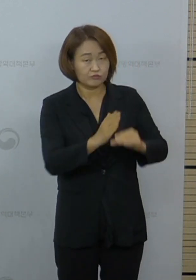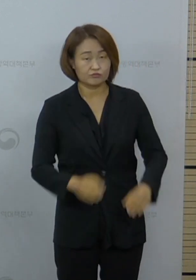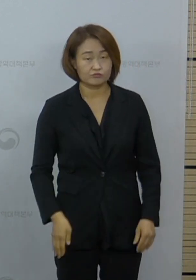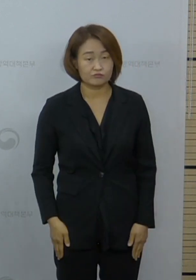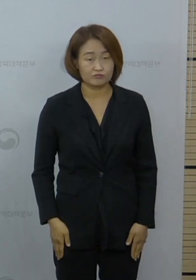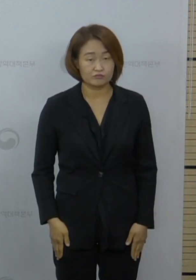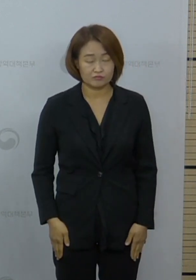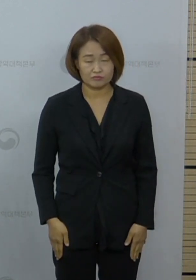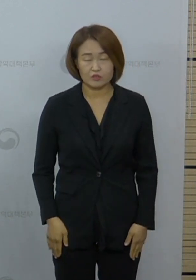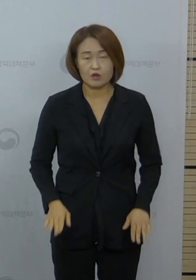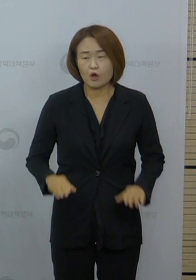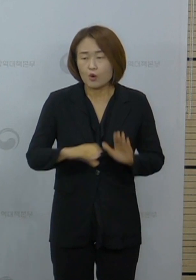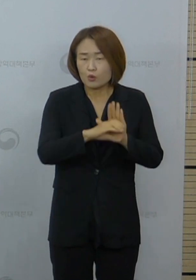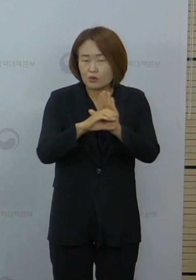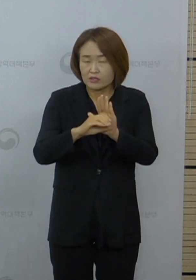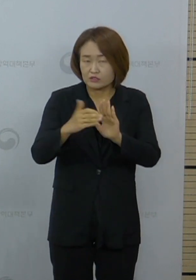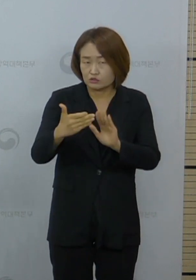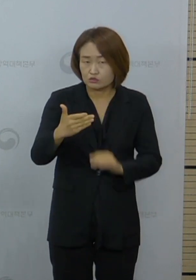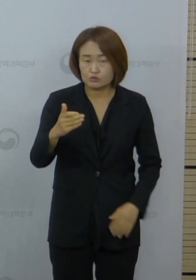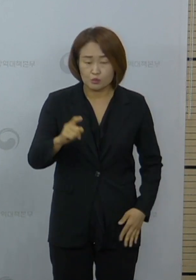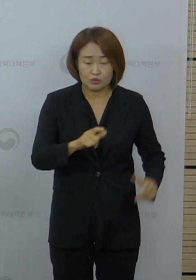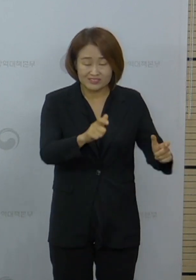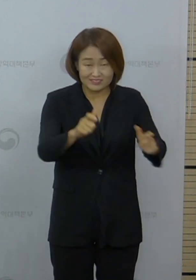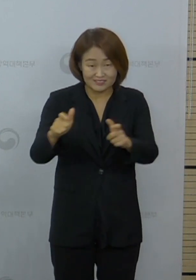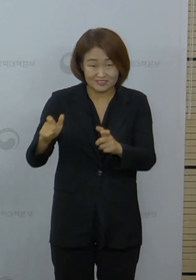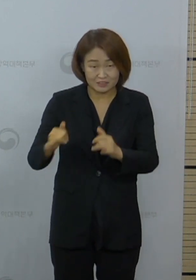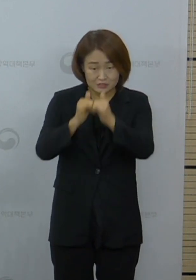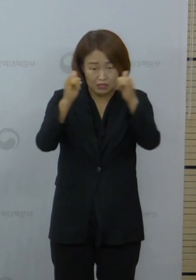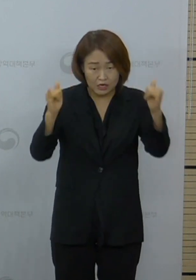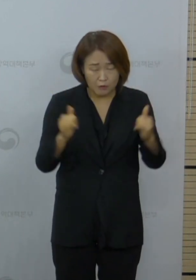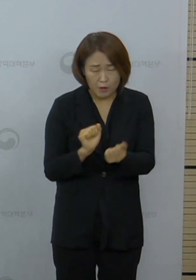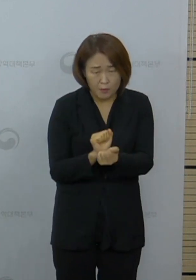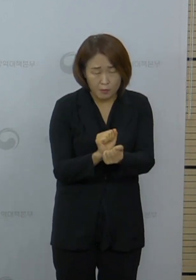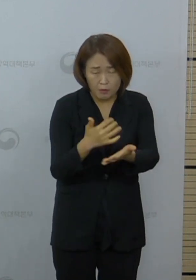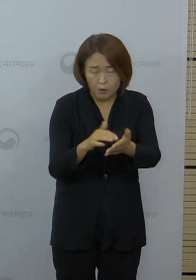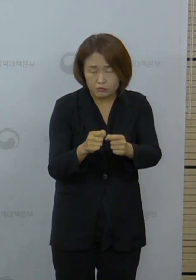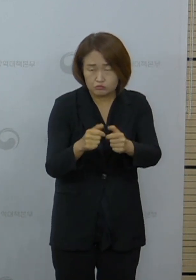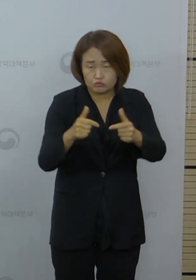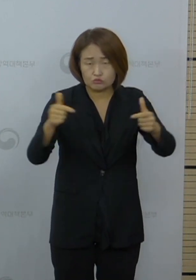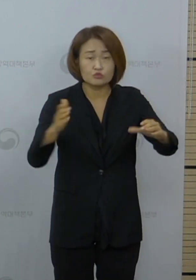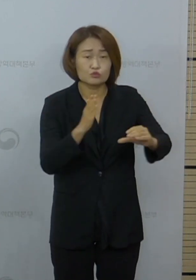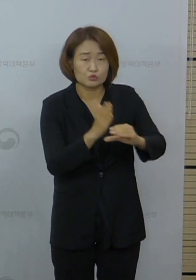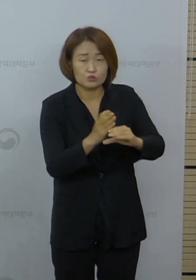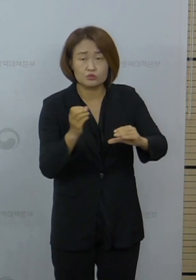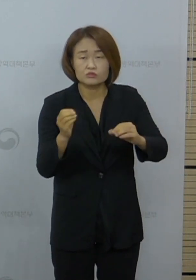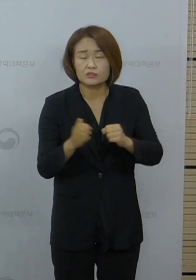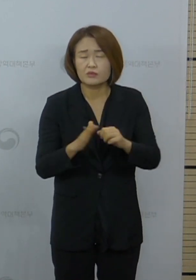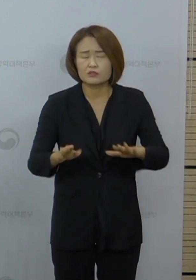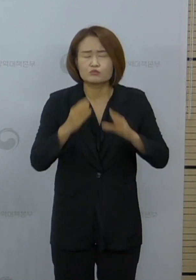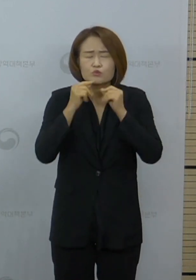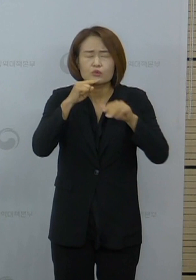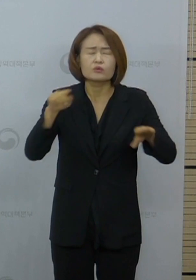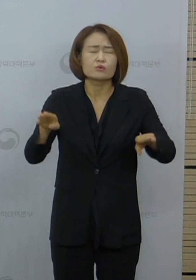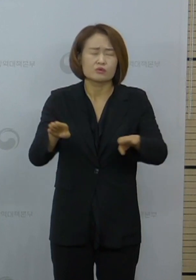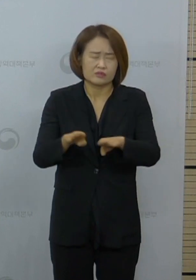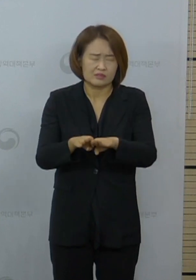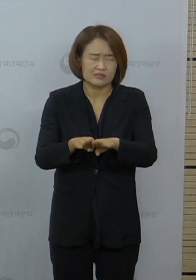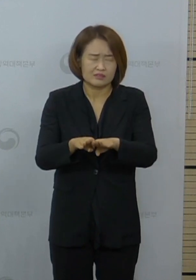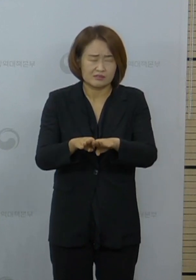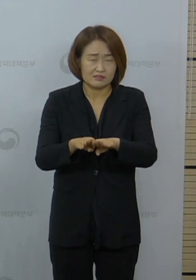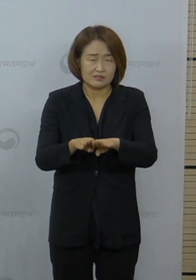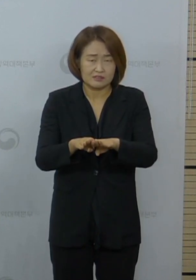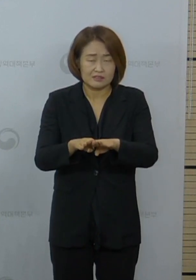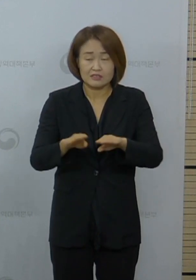중앙방역대책본부는 코로나19 지역사회 발생이 증가하고 있어 특히 주말을 맞이하여 각별한 주의를 당부드립니다.